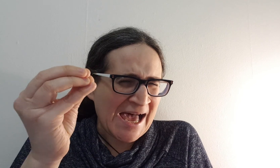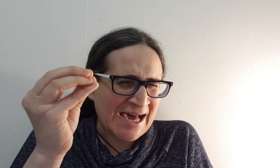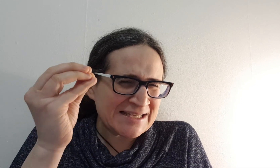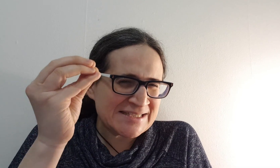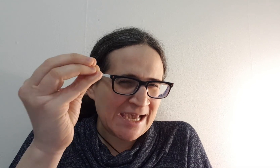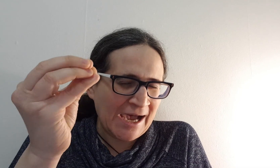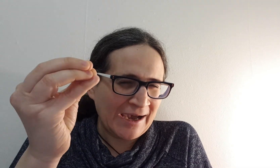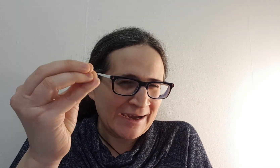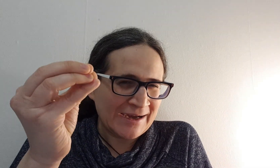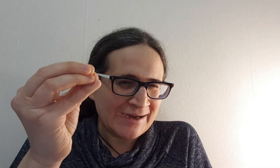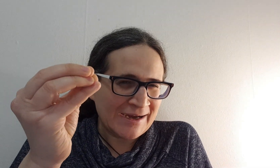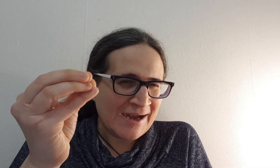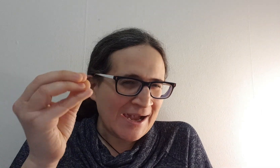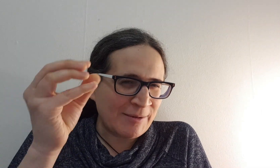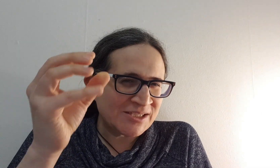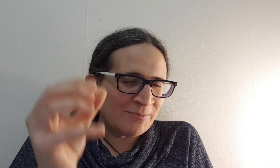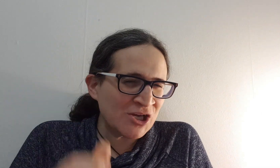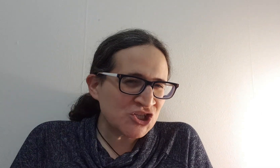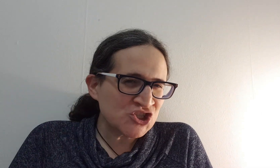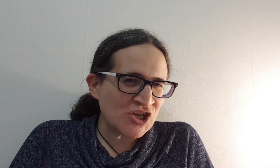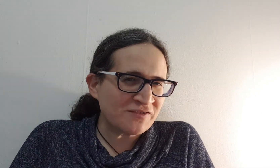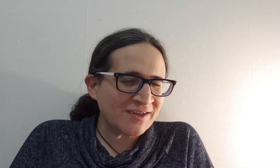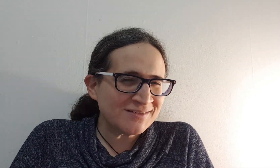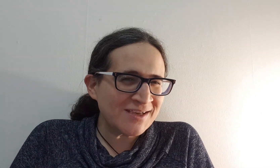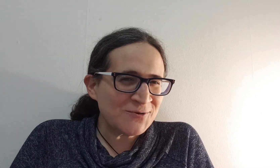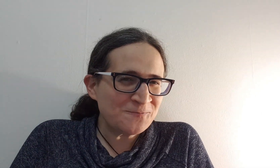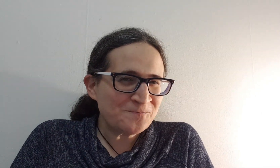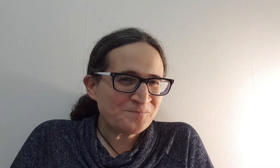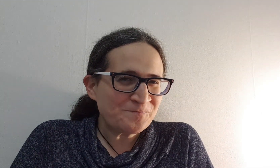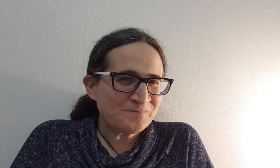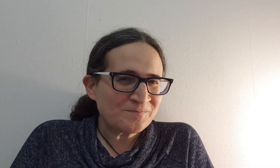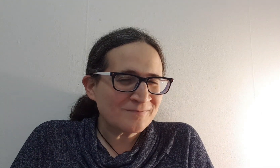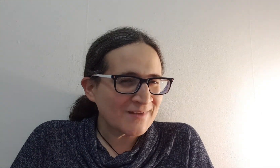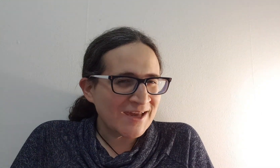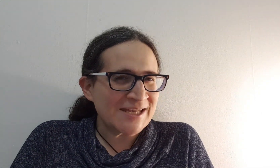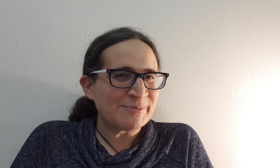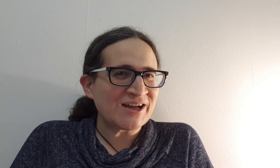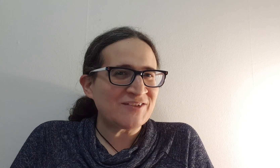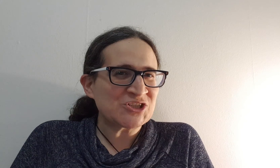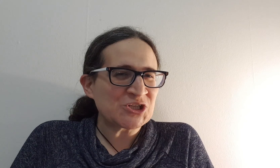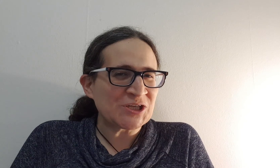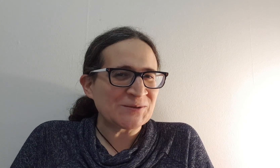הרצאה המדהימה שעברתי היום, אני מקווה שכן.